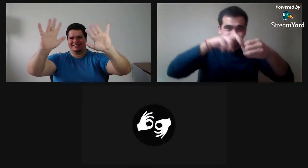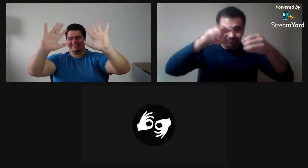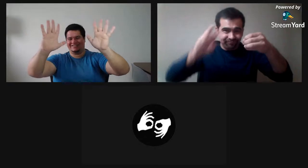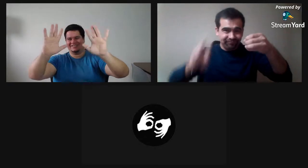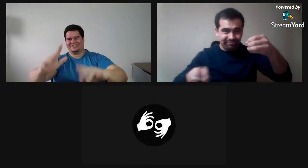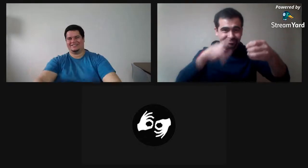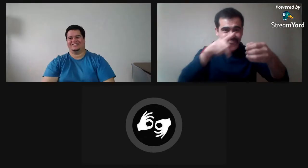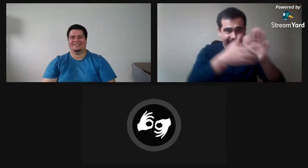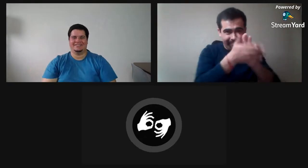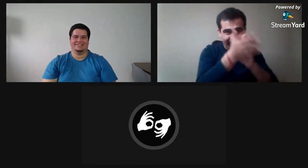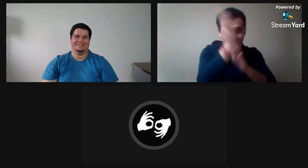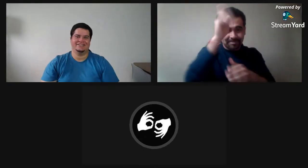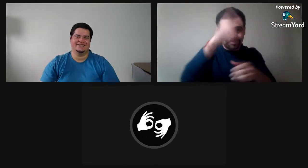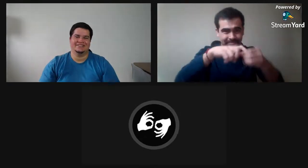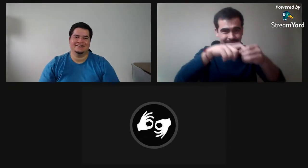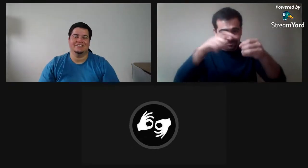Da, sube, muchas gracias.